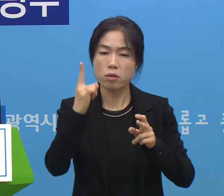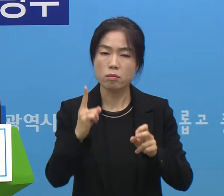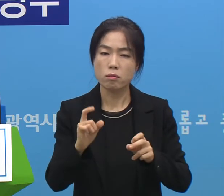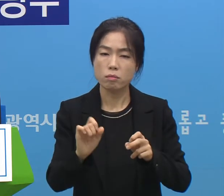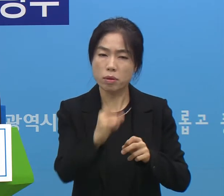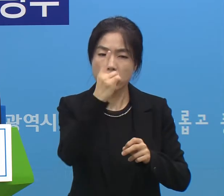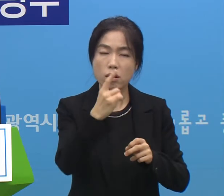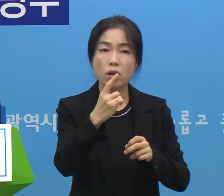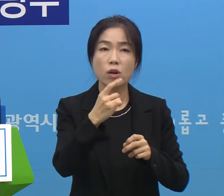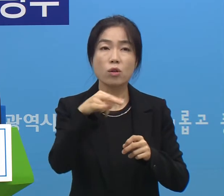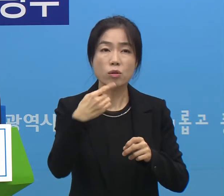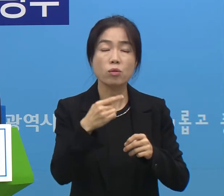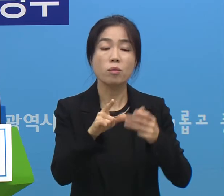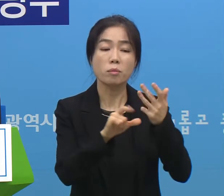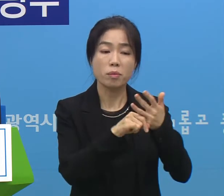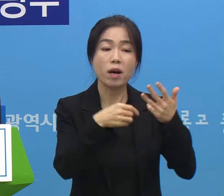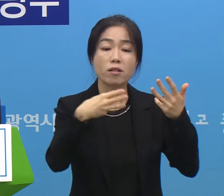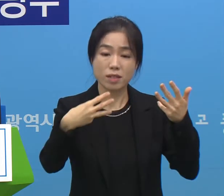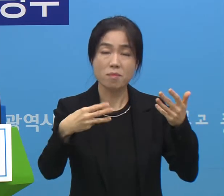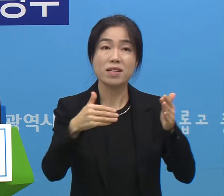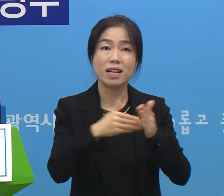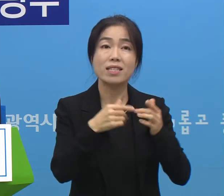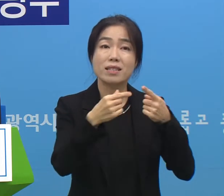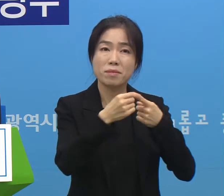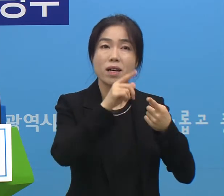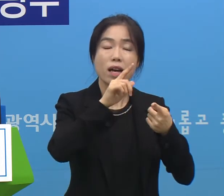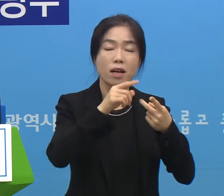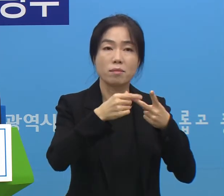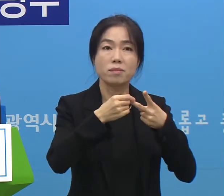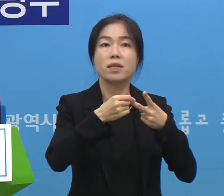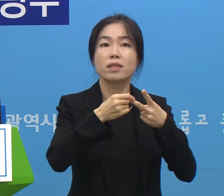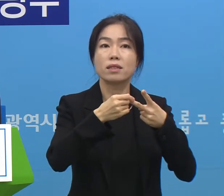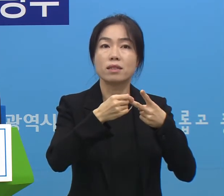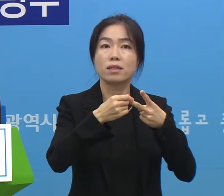3일까지 1단계는 유지되는 거고요 추후에는